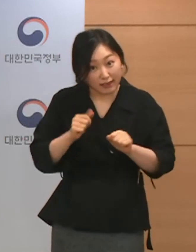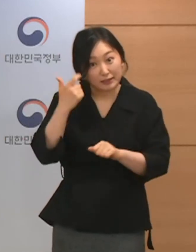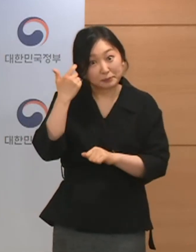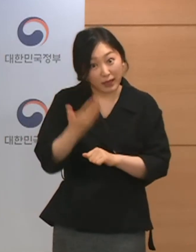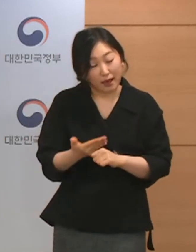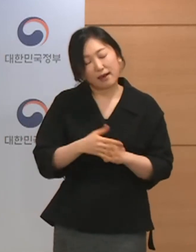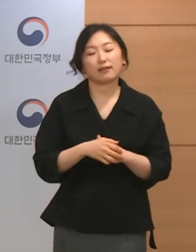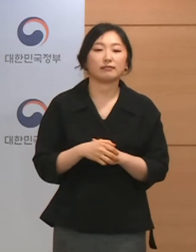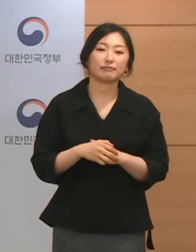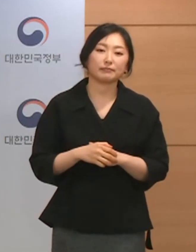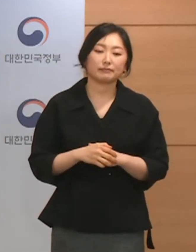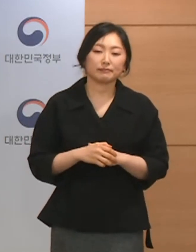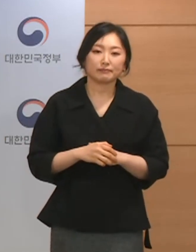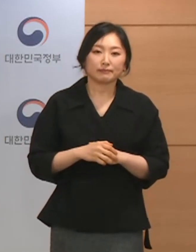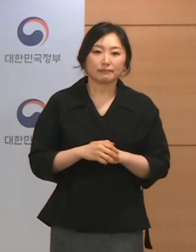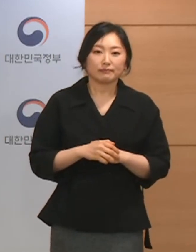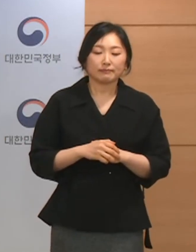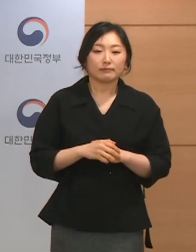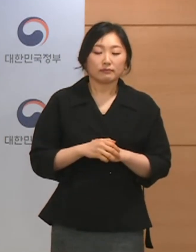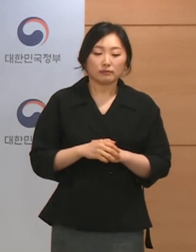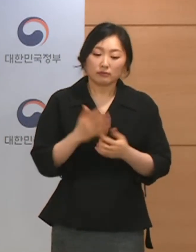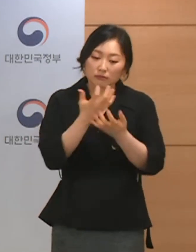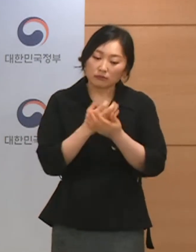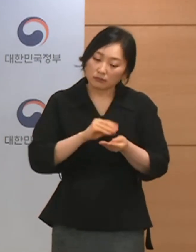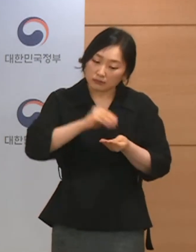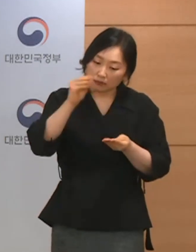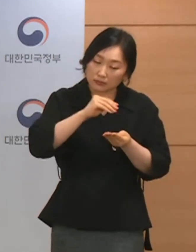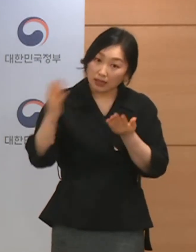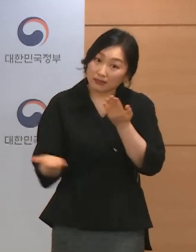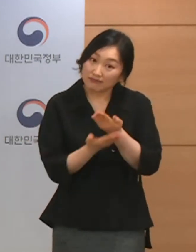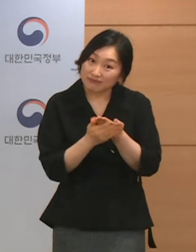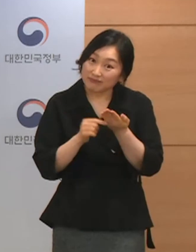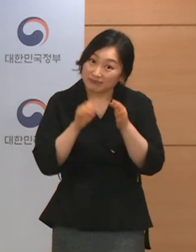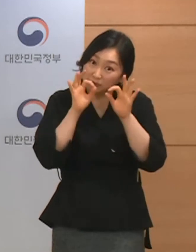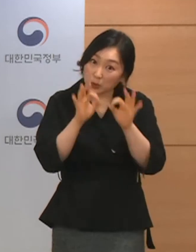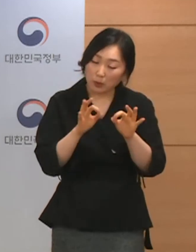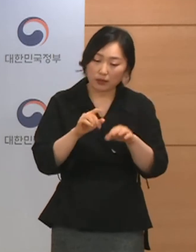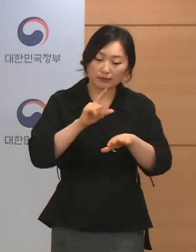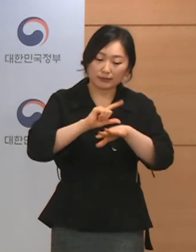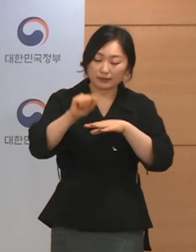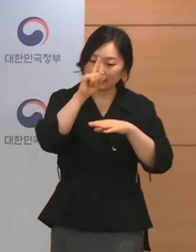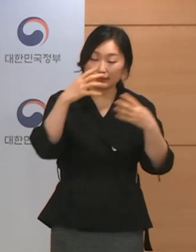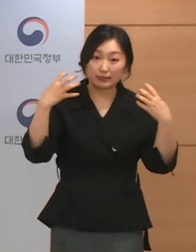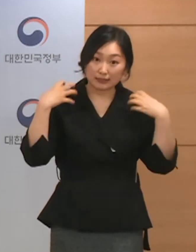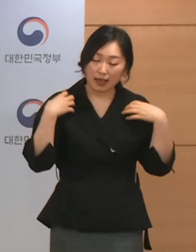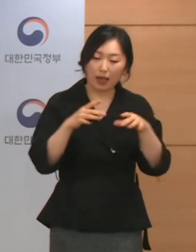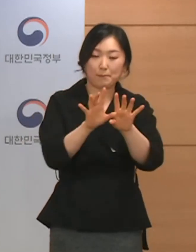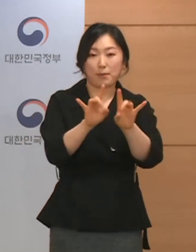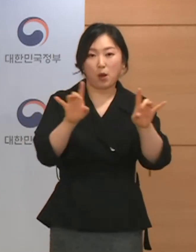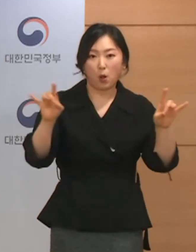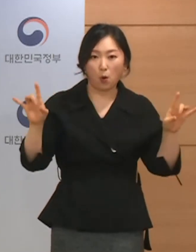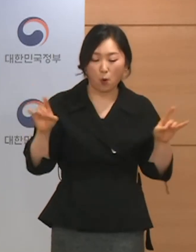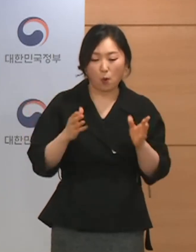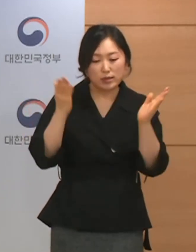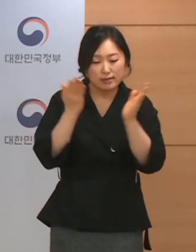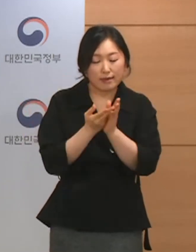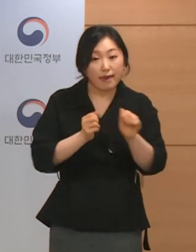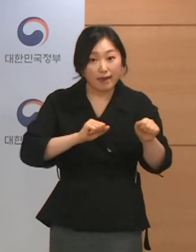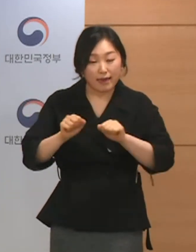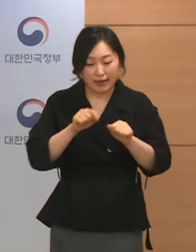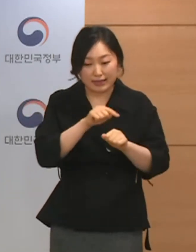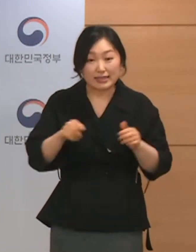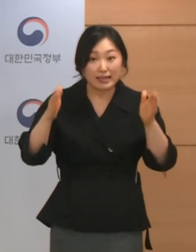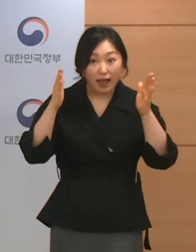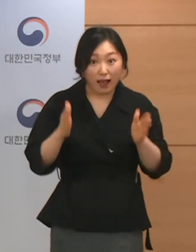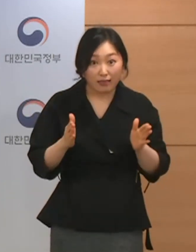궁금합니다. 보도자료에 포침자료에 각 지자체별로 이행 기간 동안에 상세한 방역조치 강화